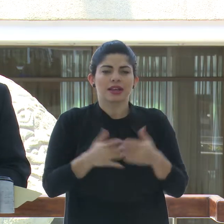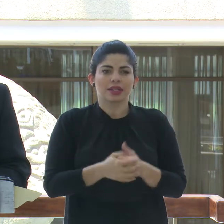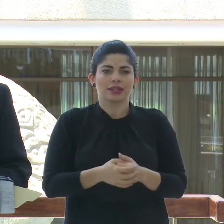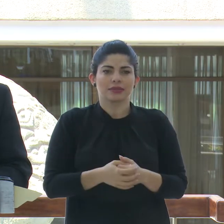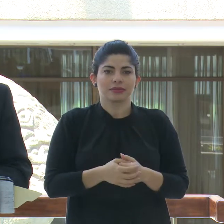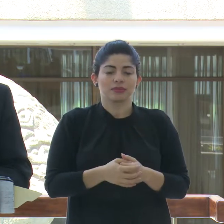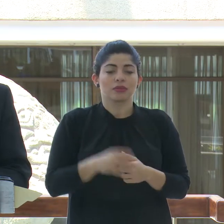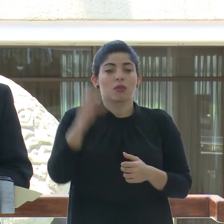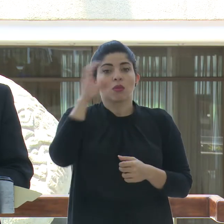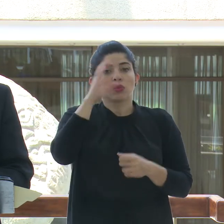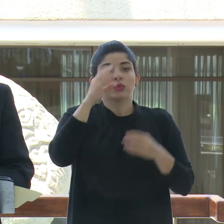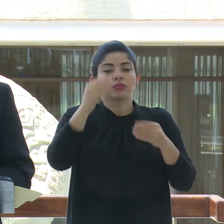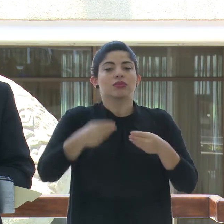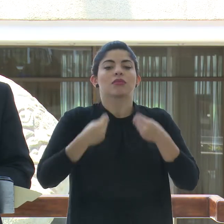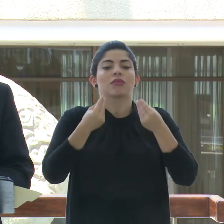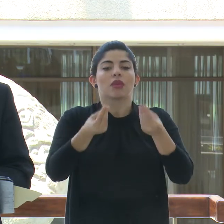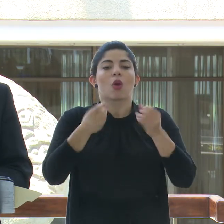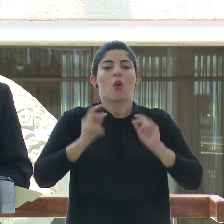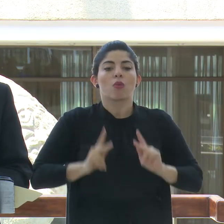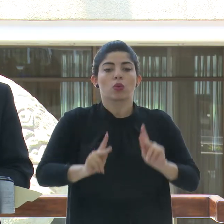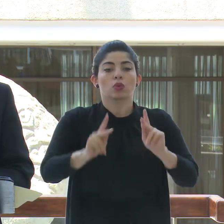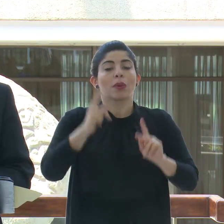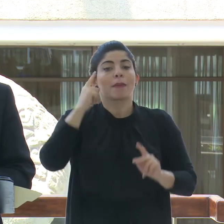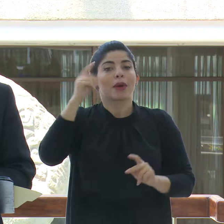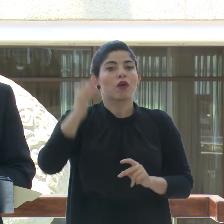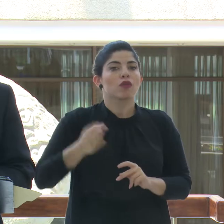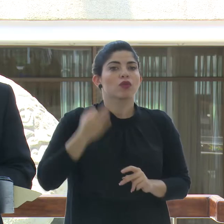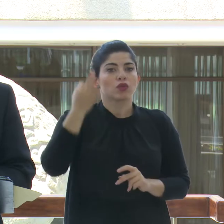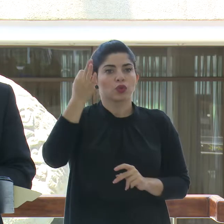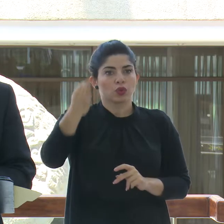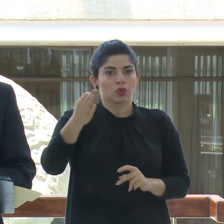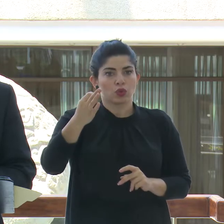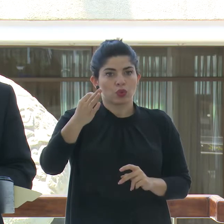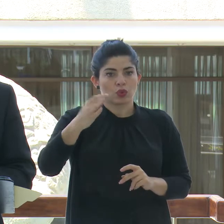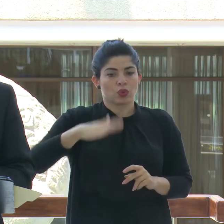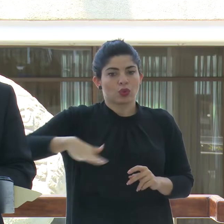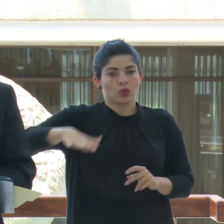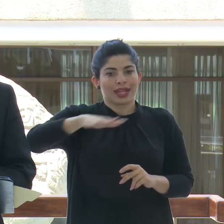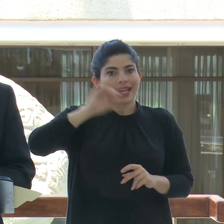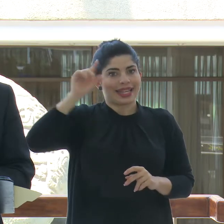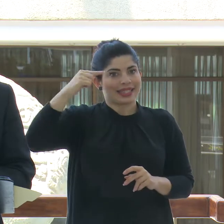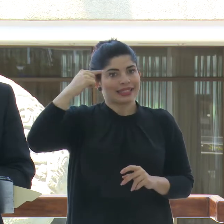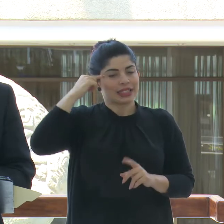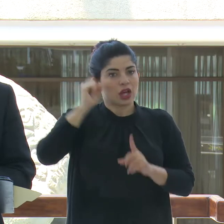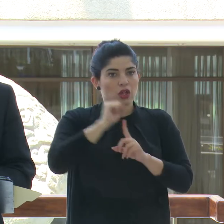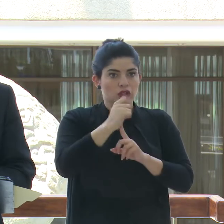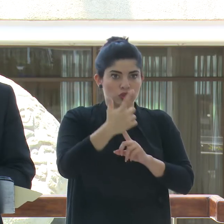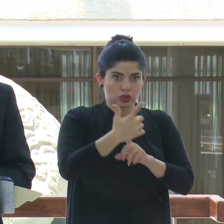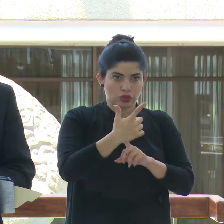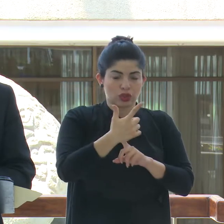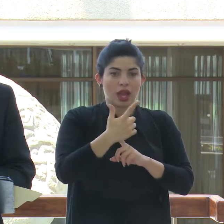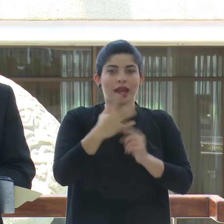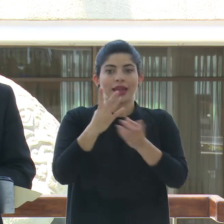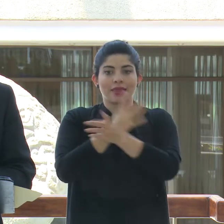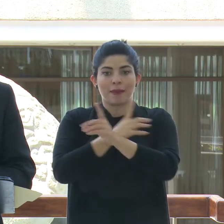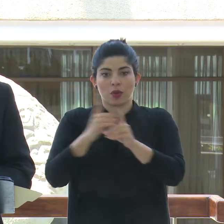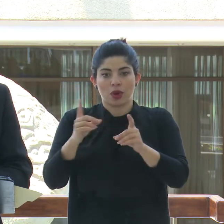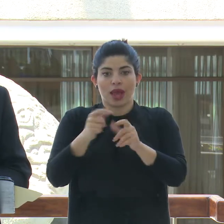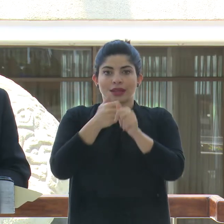oportunidad al futuro de nuestro Estado social y democrático de derecho.